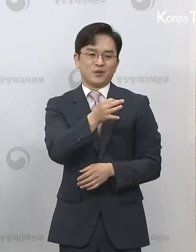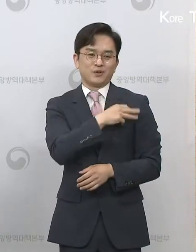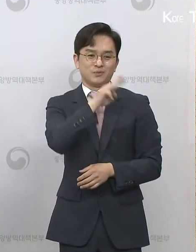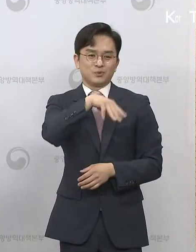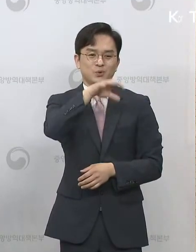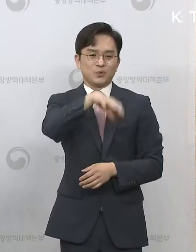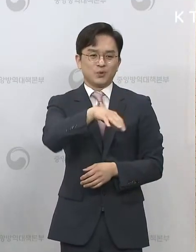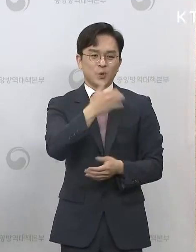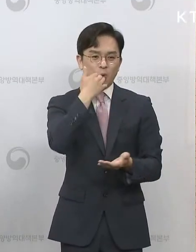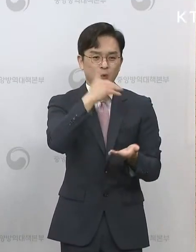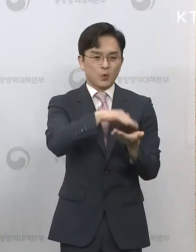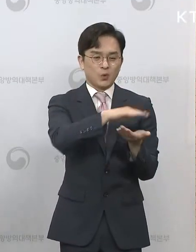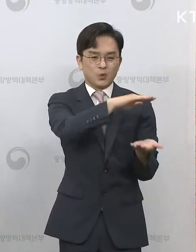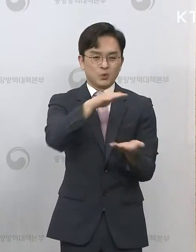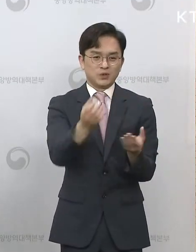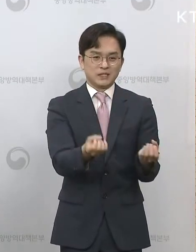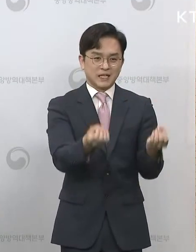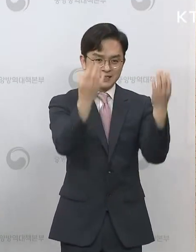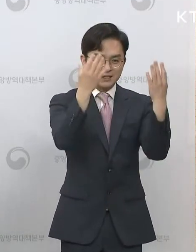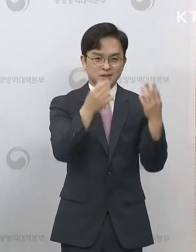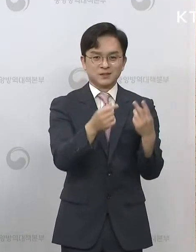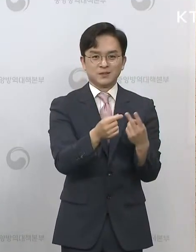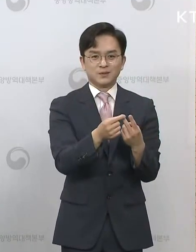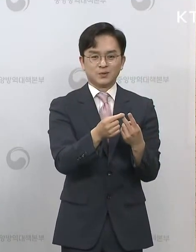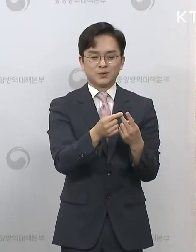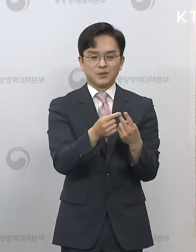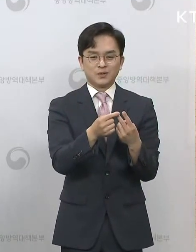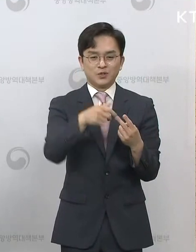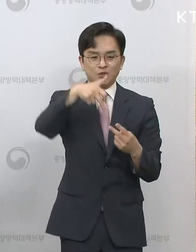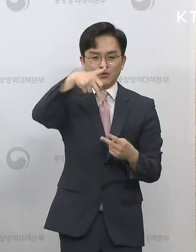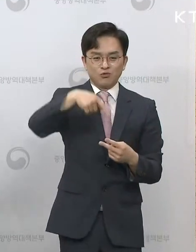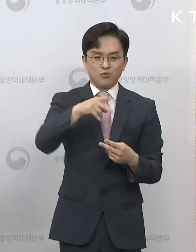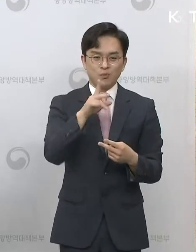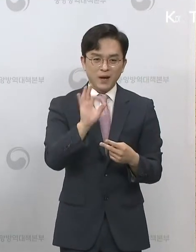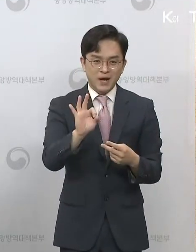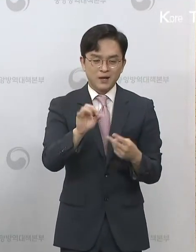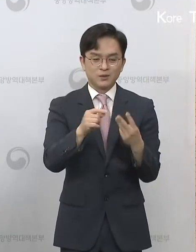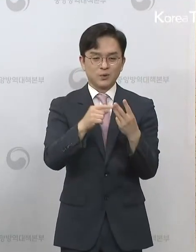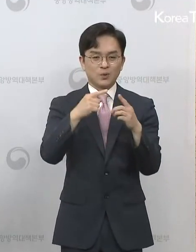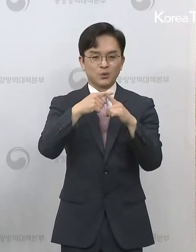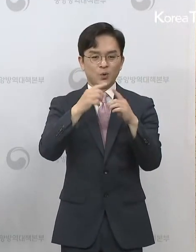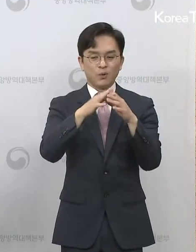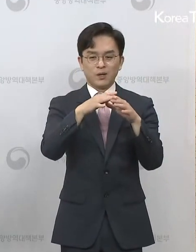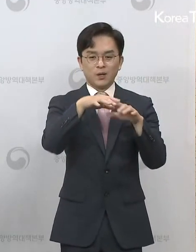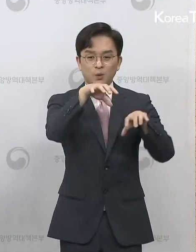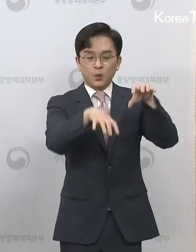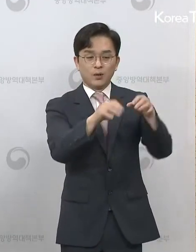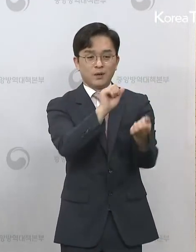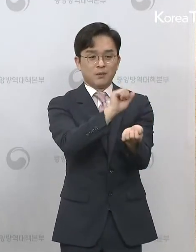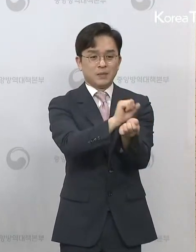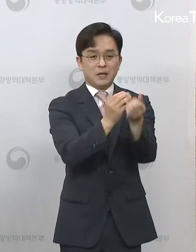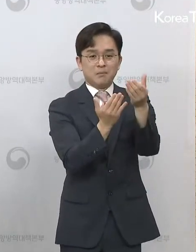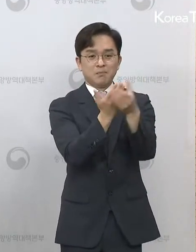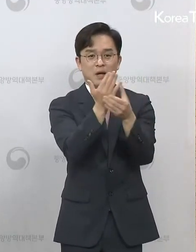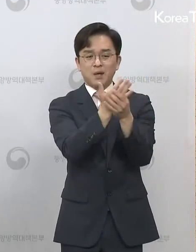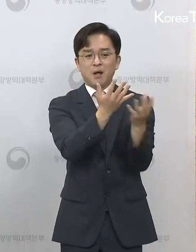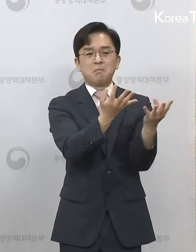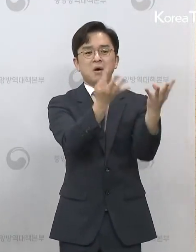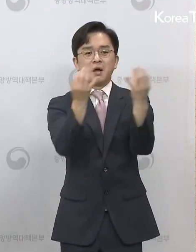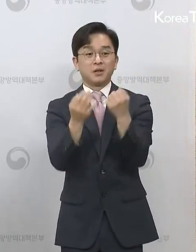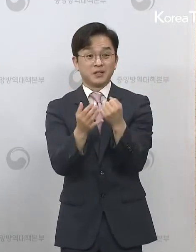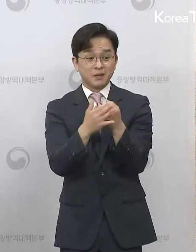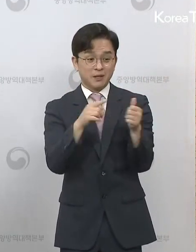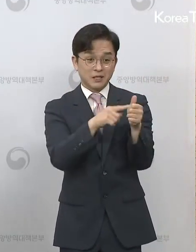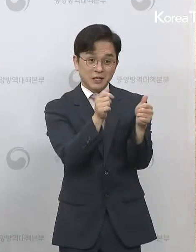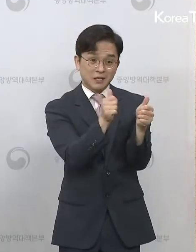상황이기 때문에 지역 감염으로 인한 발병으로는 보고 있지만 어떤 매개고리로 감염이